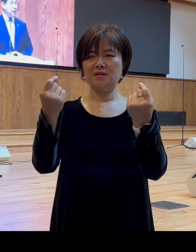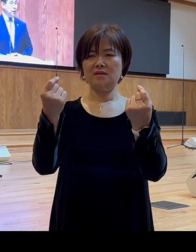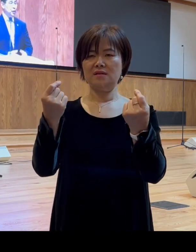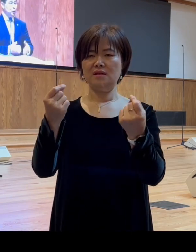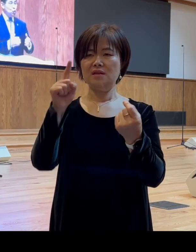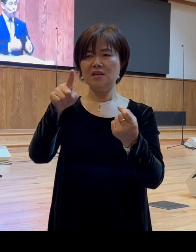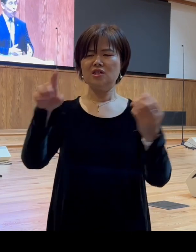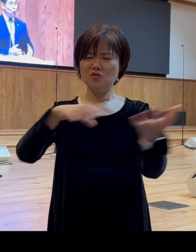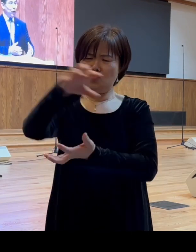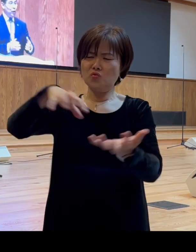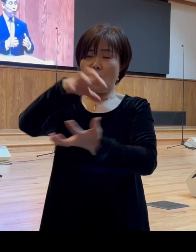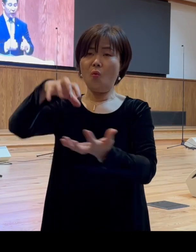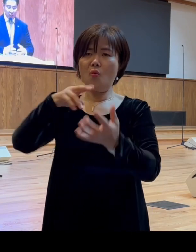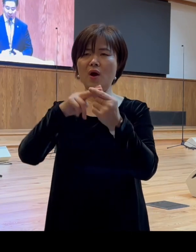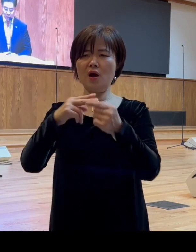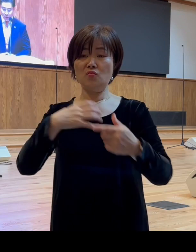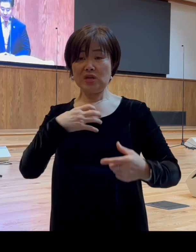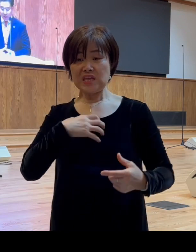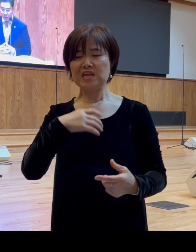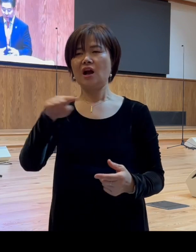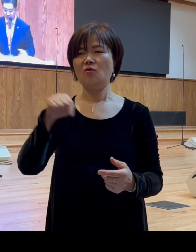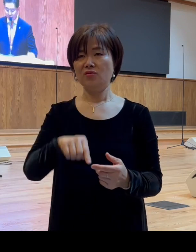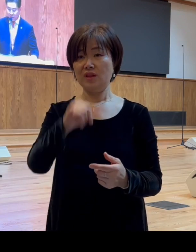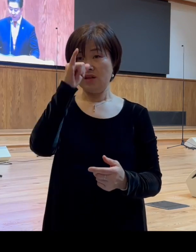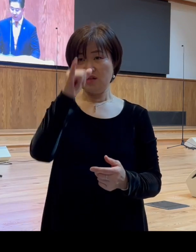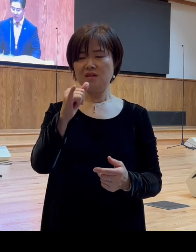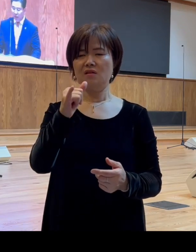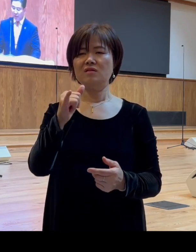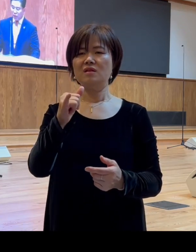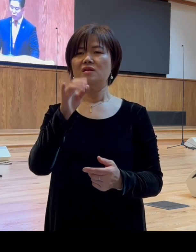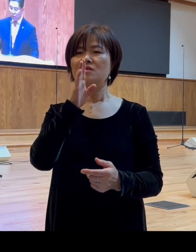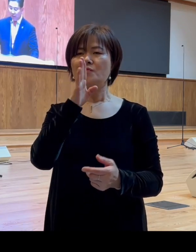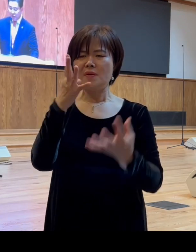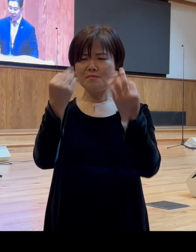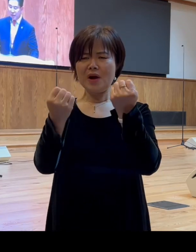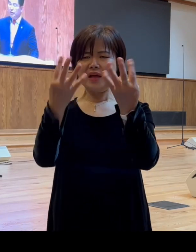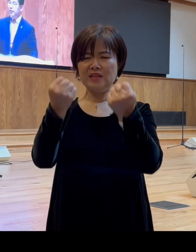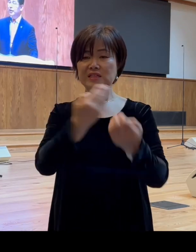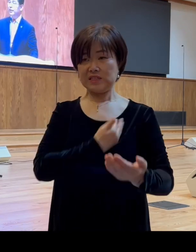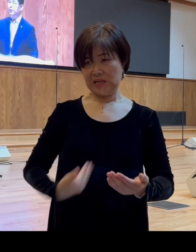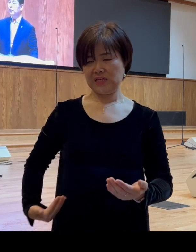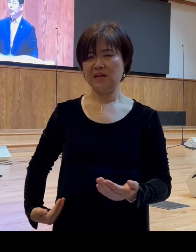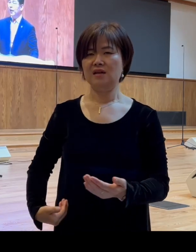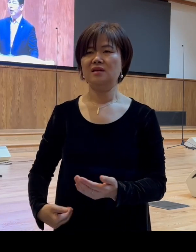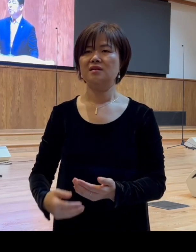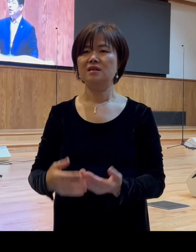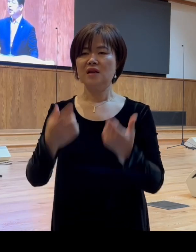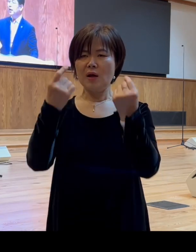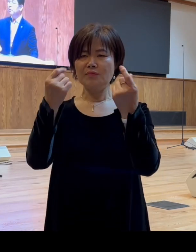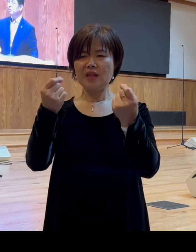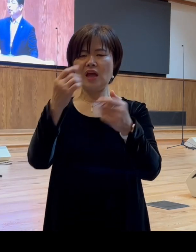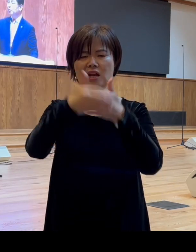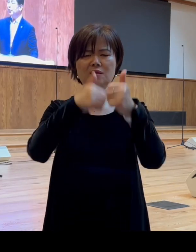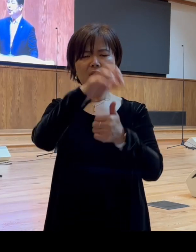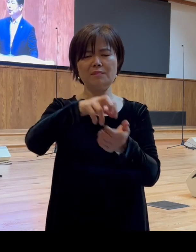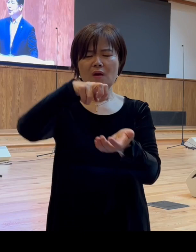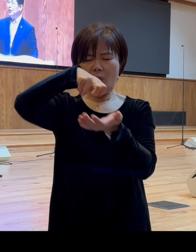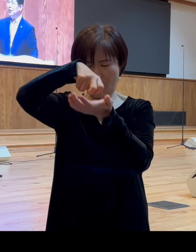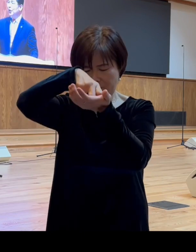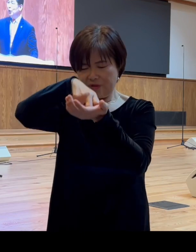소동과 위기 가운데 처해 있었던 아마 수많은 제자들이 함께 하나님 앞에 엎드려 기도했을